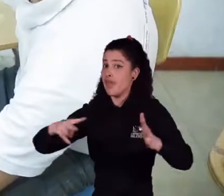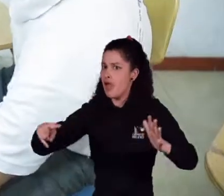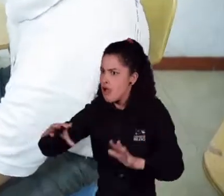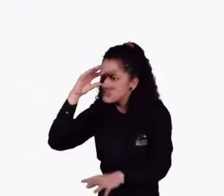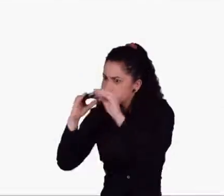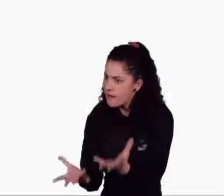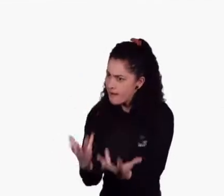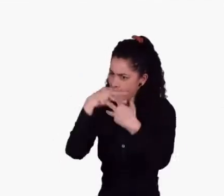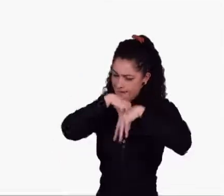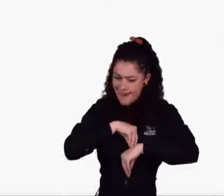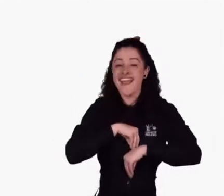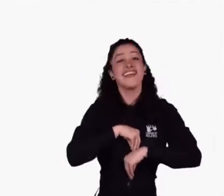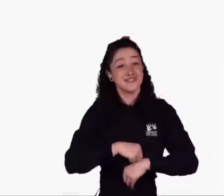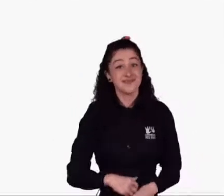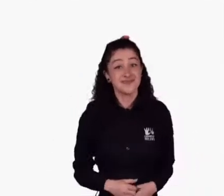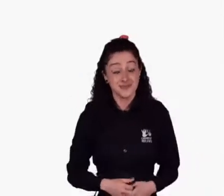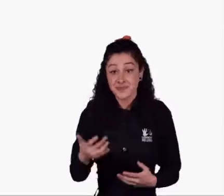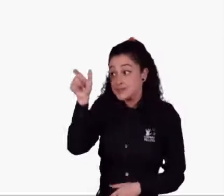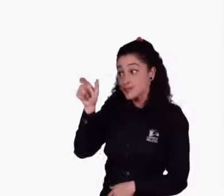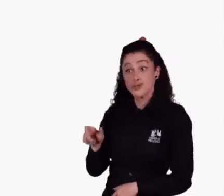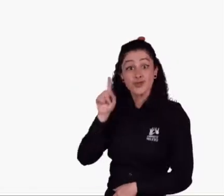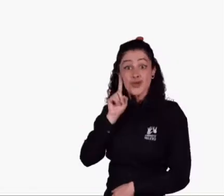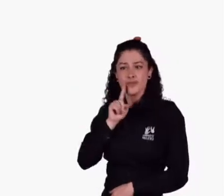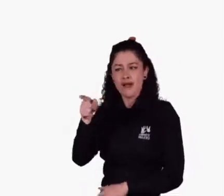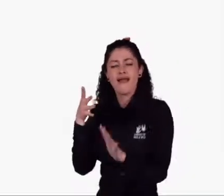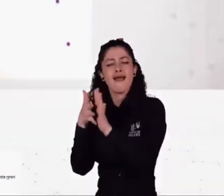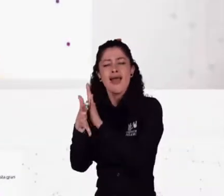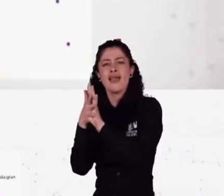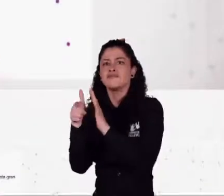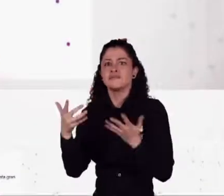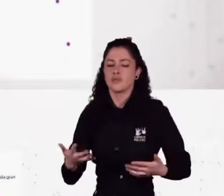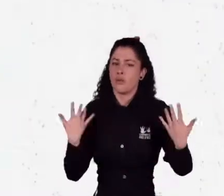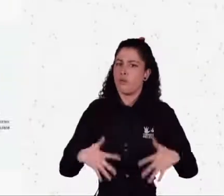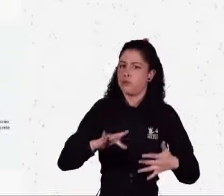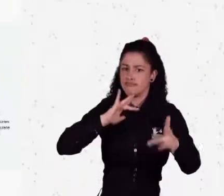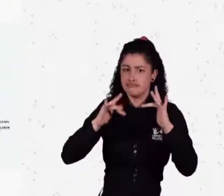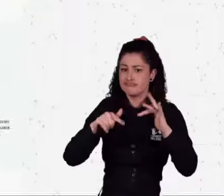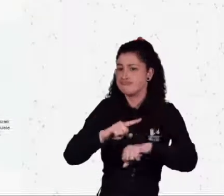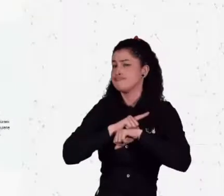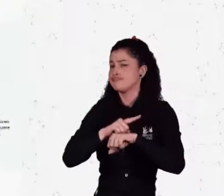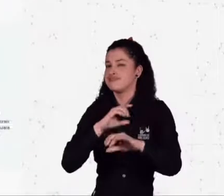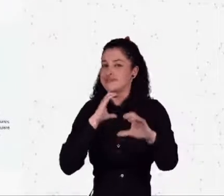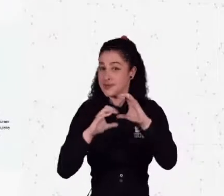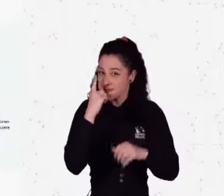ayuda a acceder al conocimiento y uso de las TIC. La plataforma me ha servido mucho para poder comunicarme de forma rápida